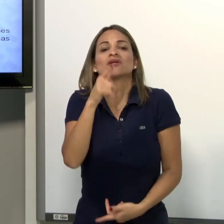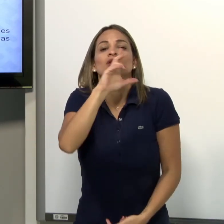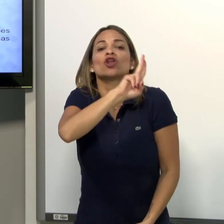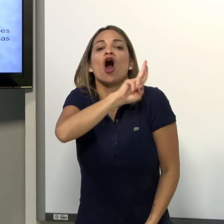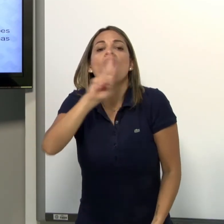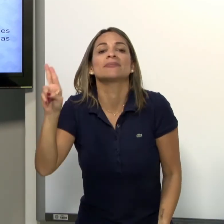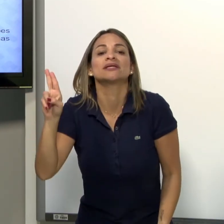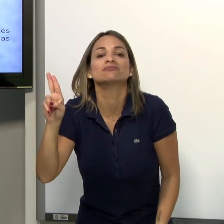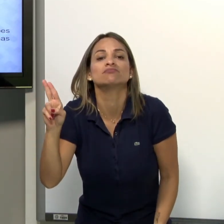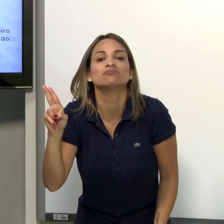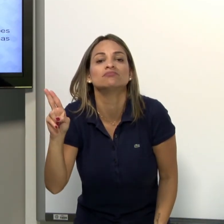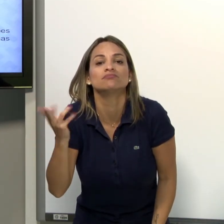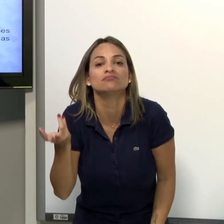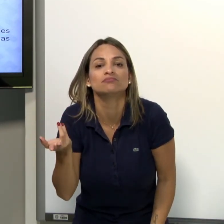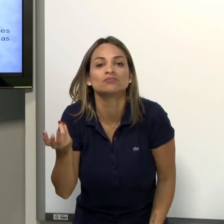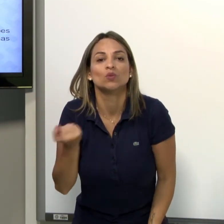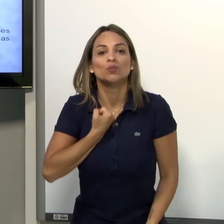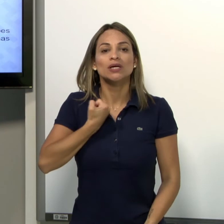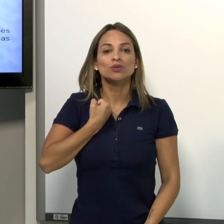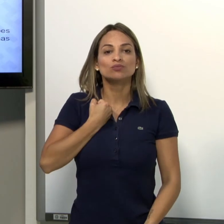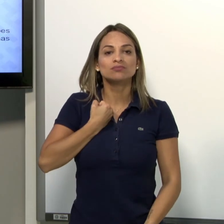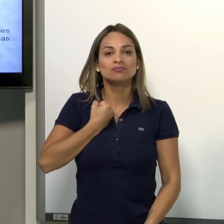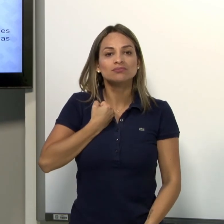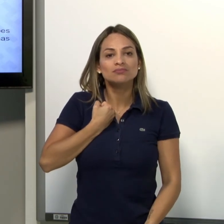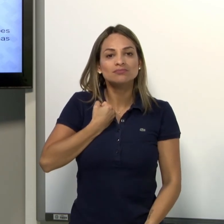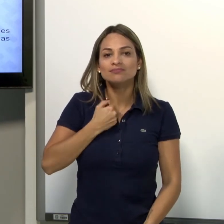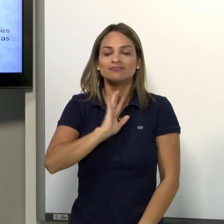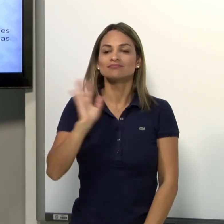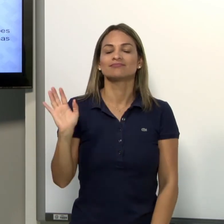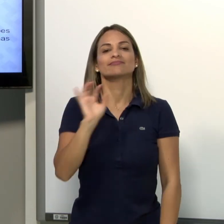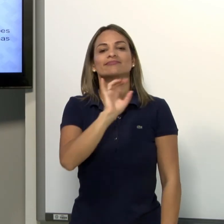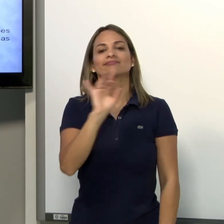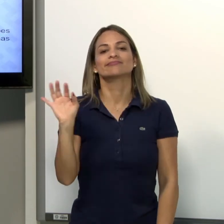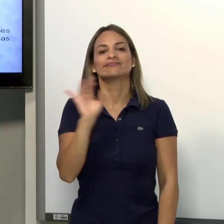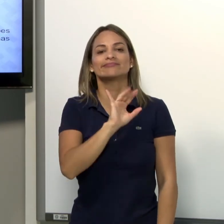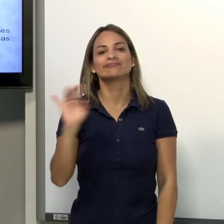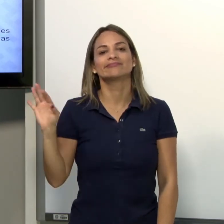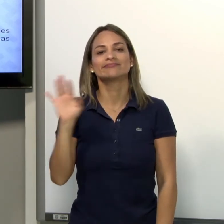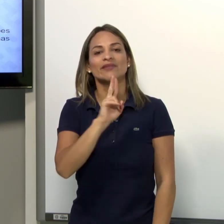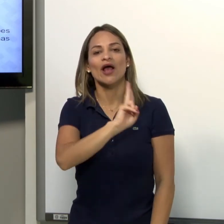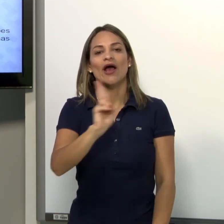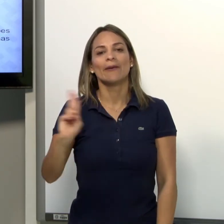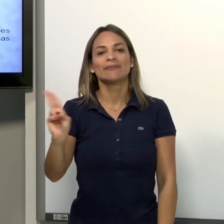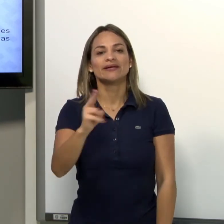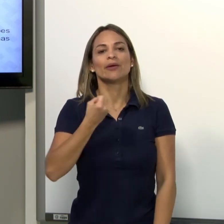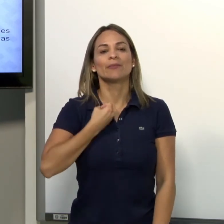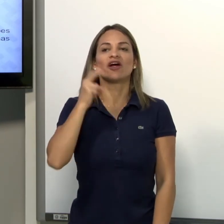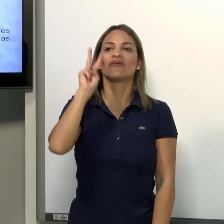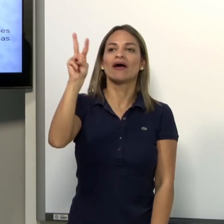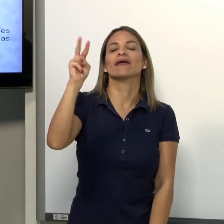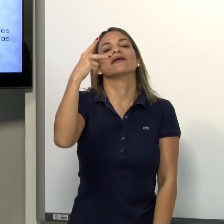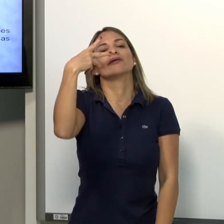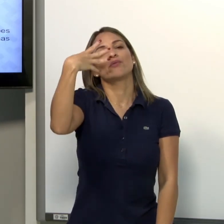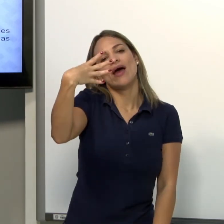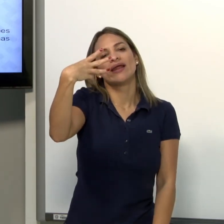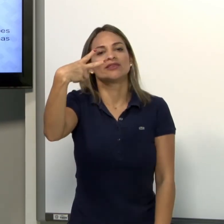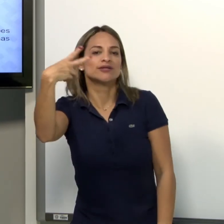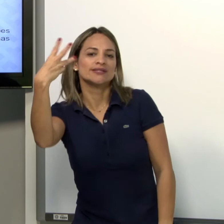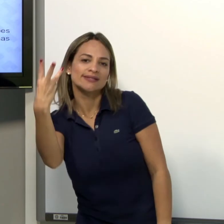classificador de nome e de número. Usa-se a datilogia. Por exemplo, eu vejo o nome